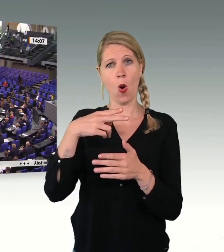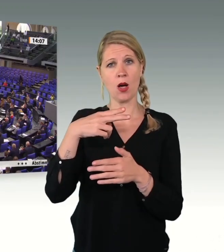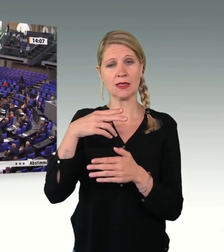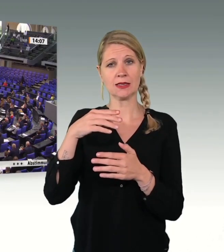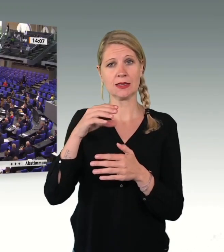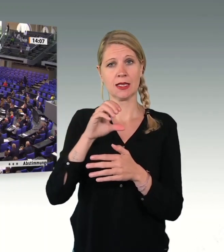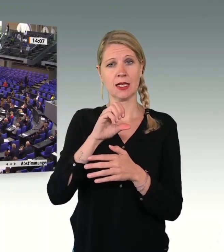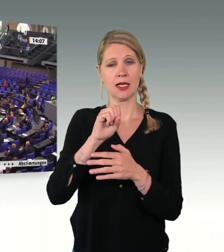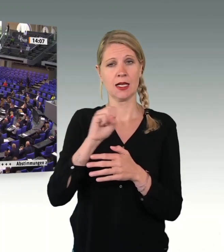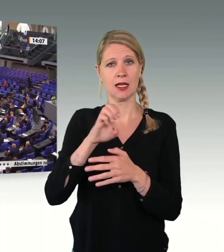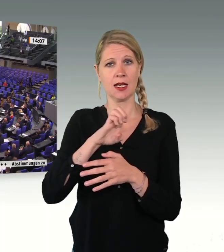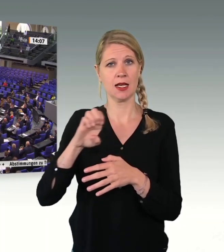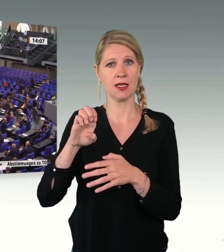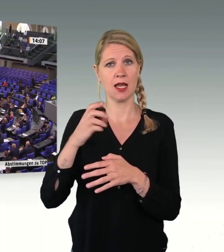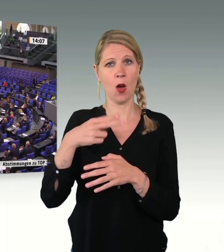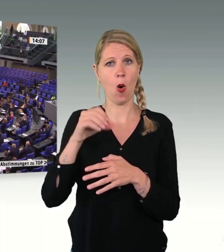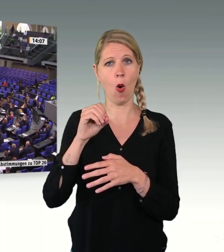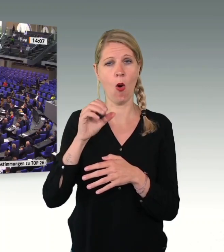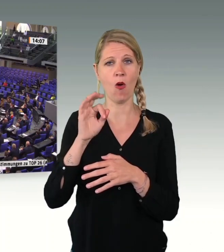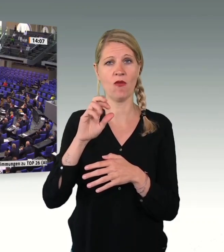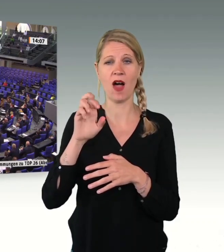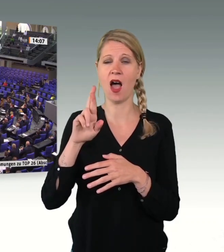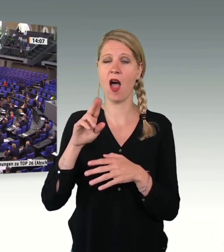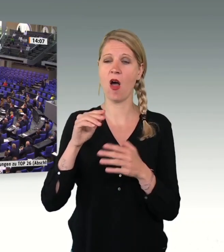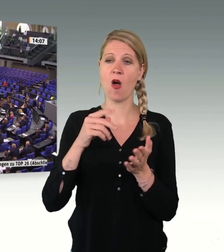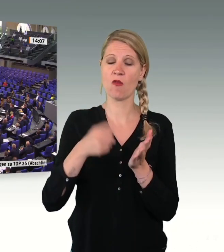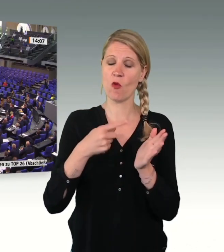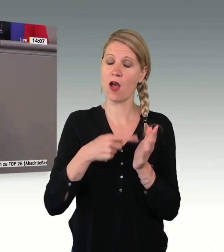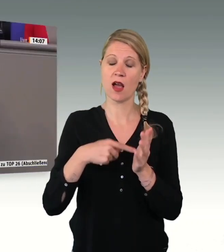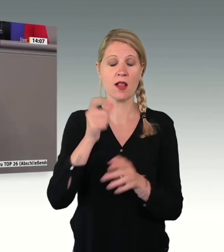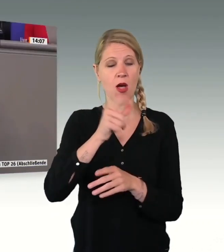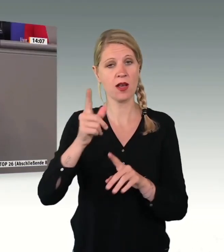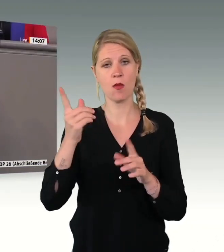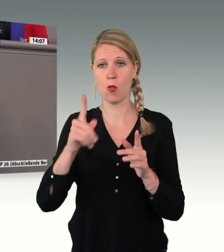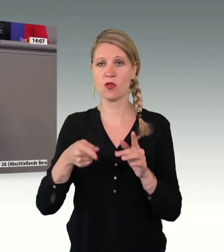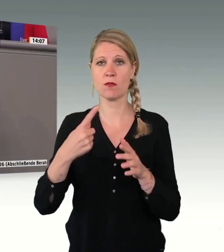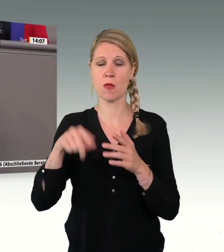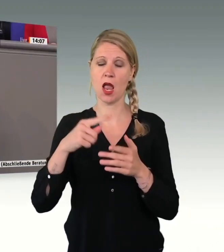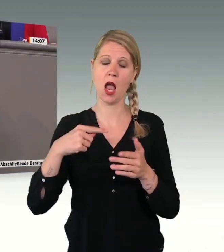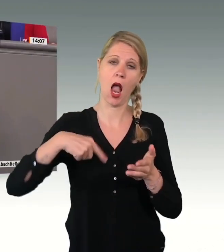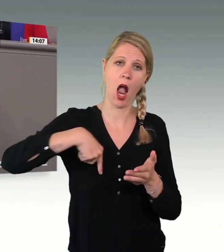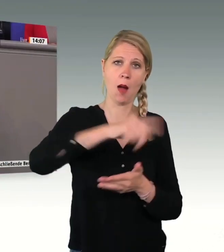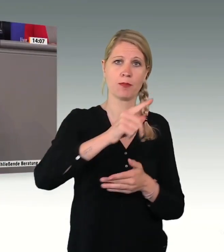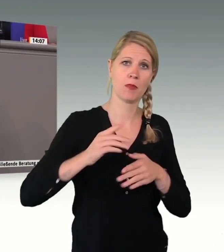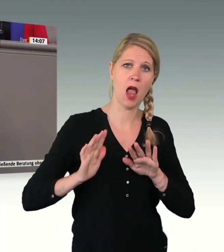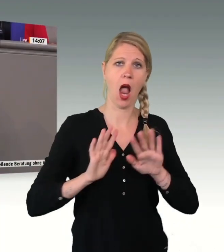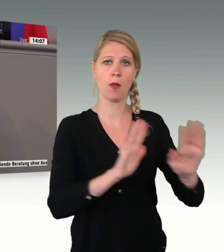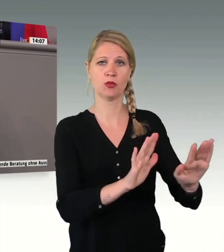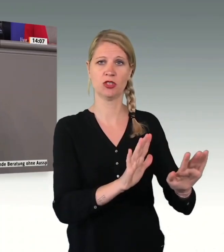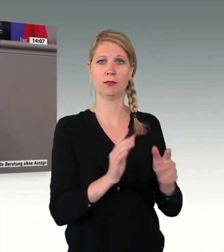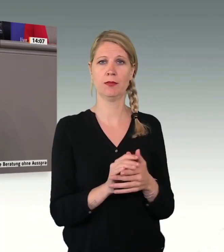Klippe, kurz vor dem freien Fall in die Rechtlosigkeit der Taliban befand, aus dem Soldaten fluchtartig ausgeflogen wurde. Diese